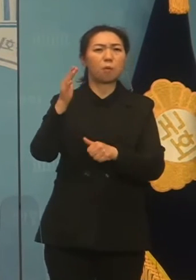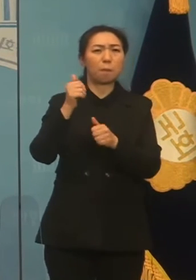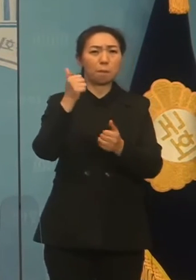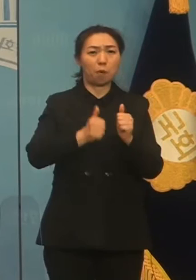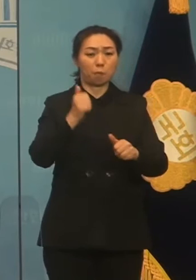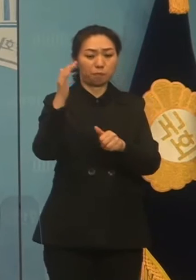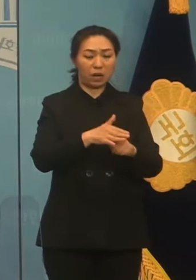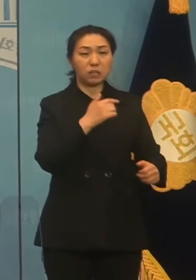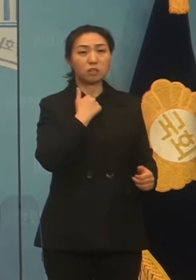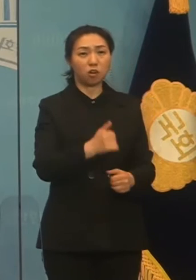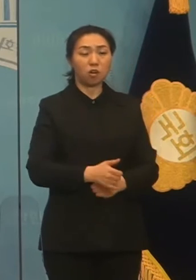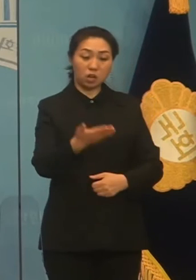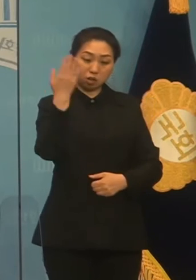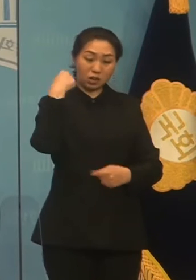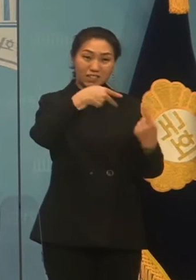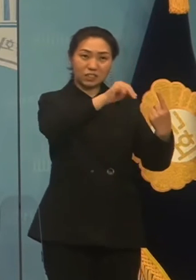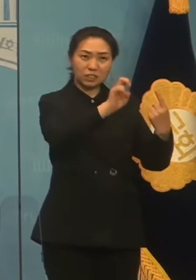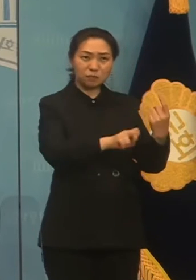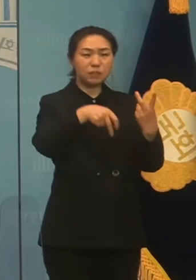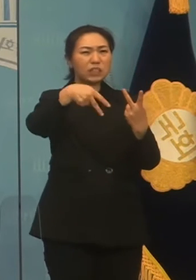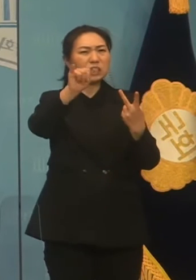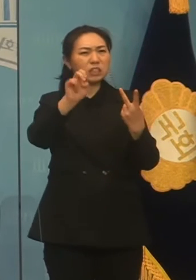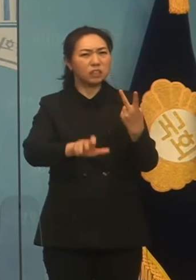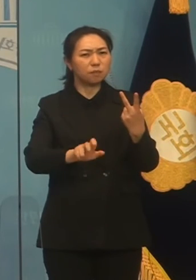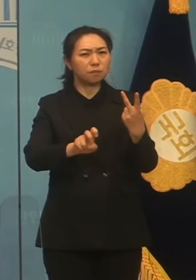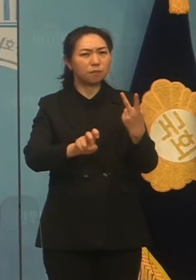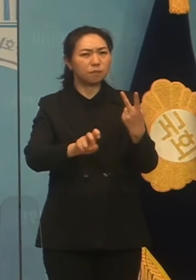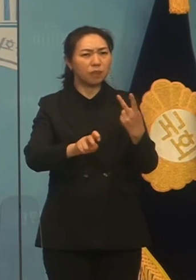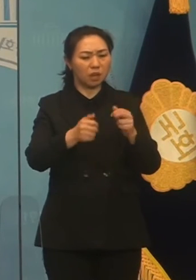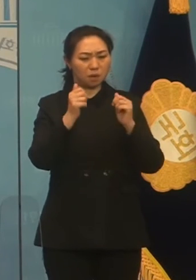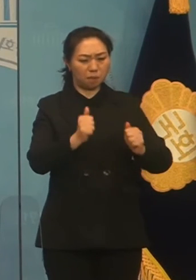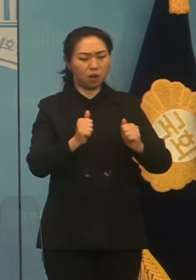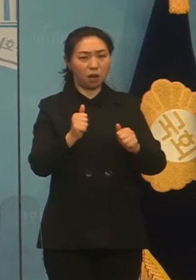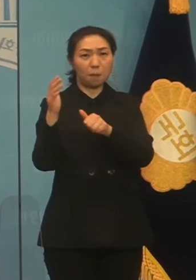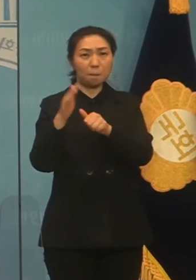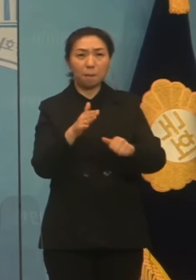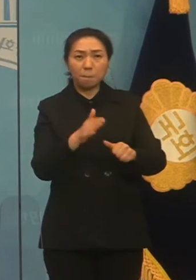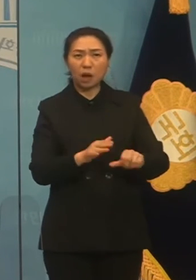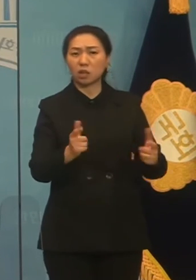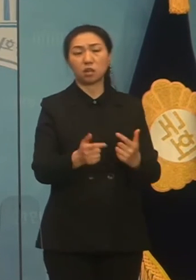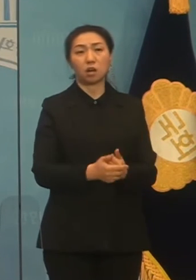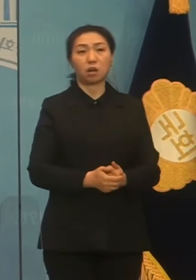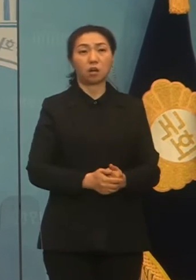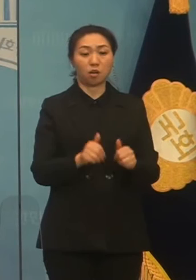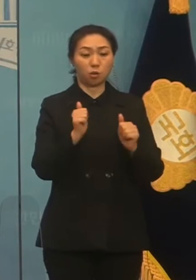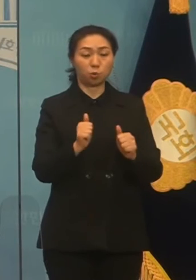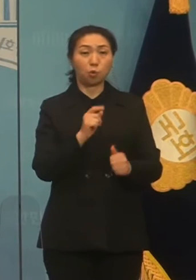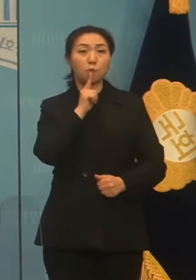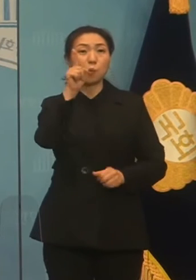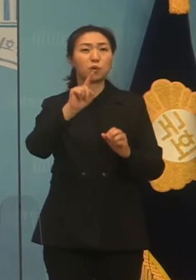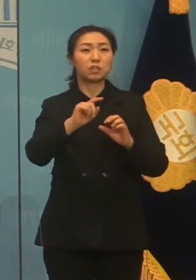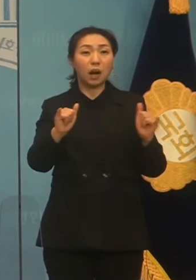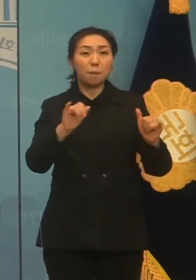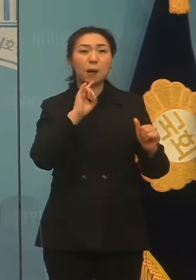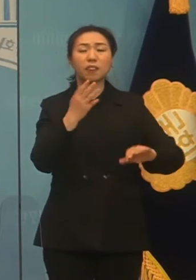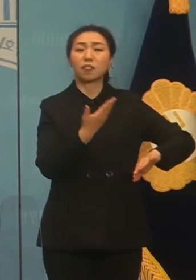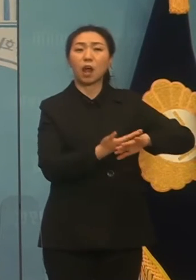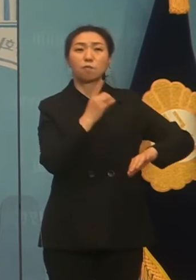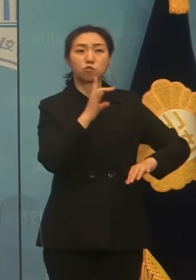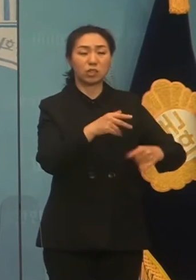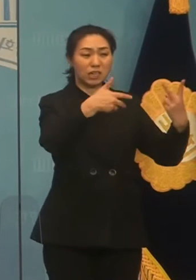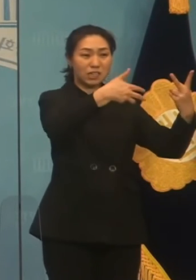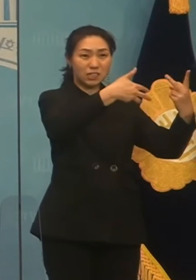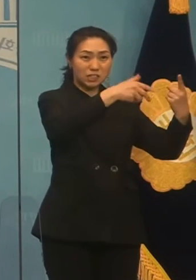같은 사안을 두고 1심과 2심 판결이 차례대로 내려진 것이 아닙니다. 소송인만 다를 뿐 같은 내용의 1차,